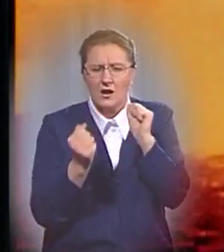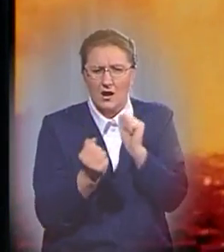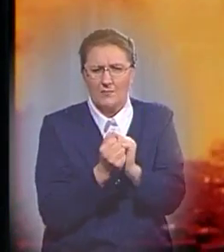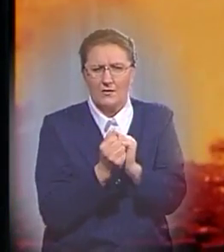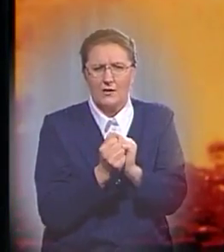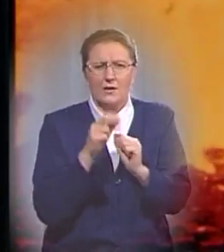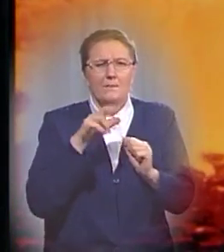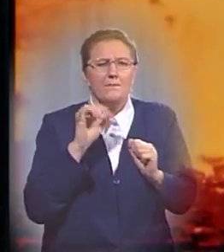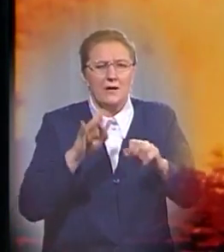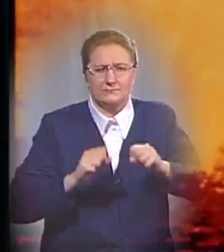пары.